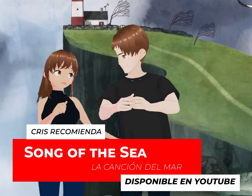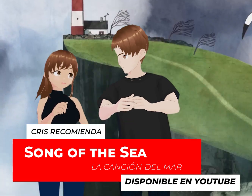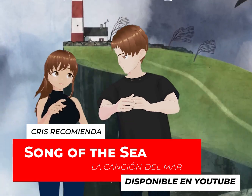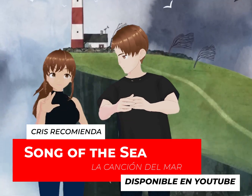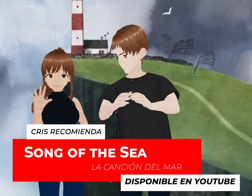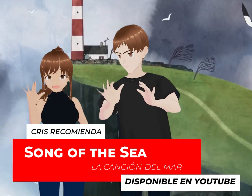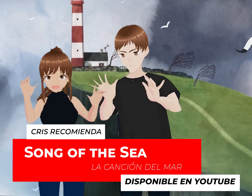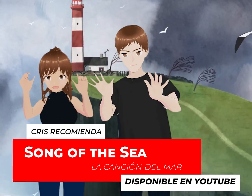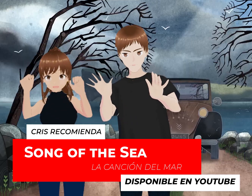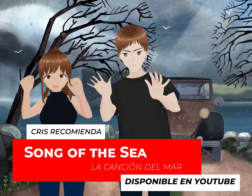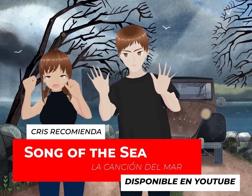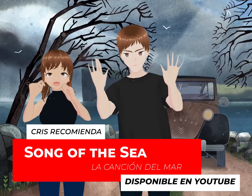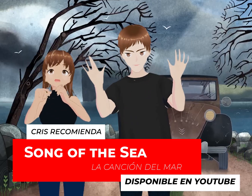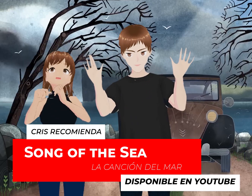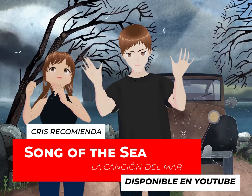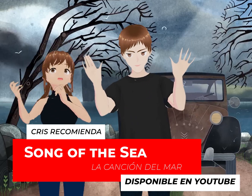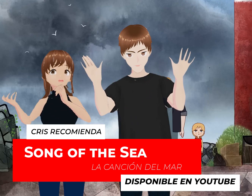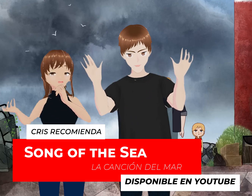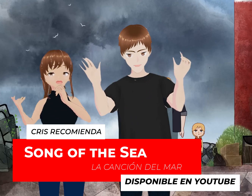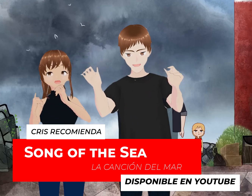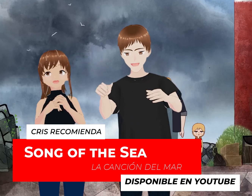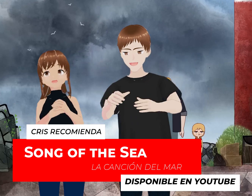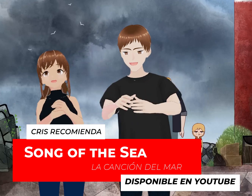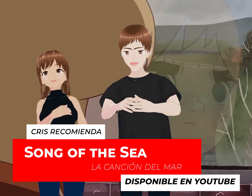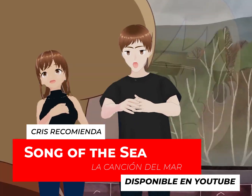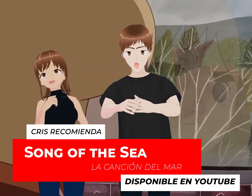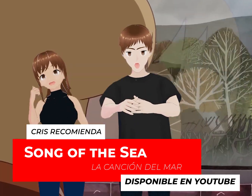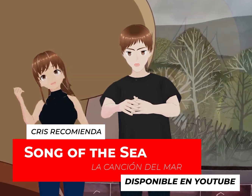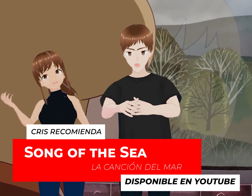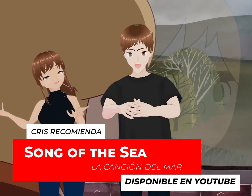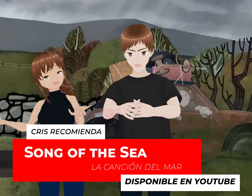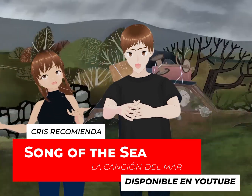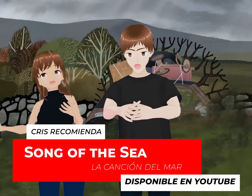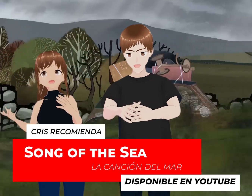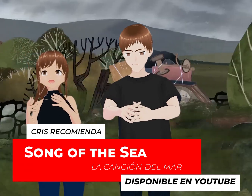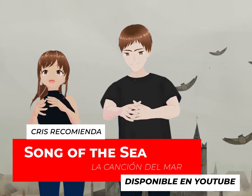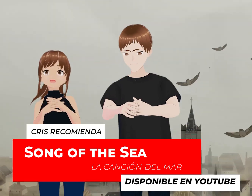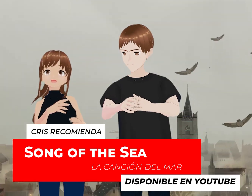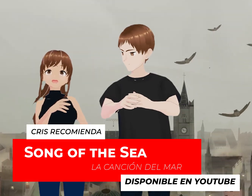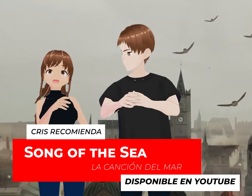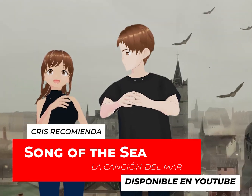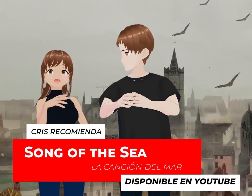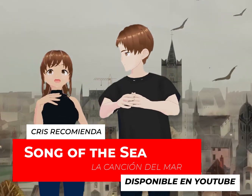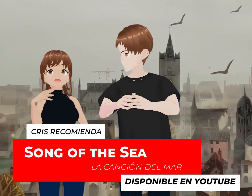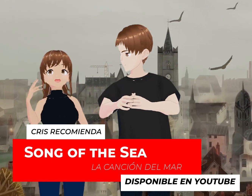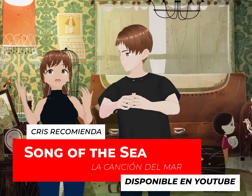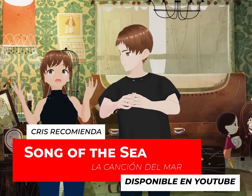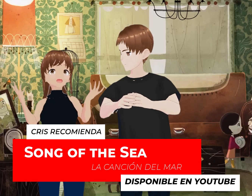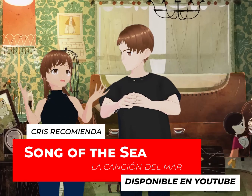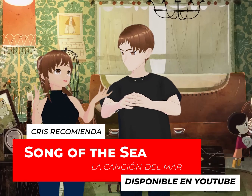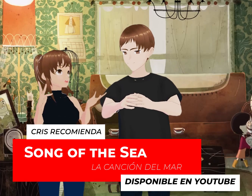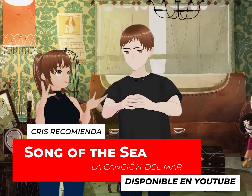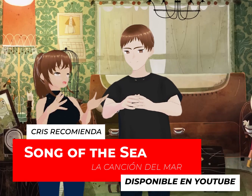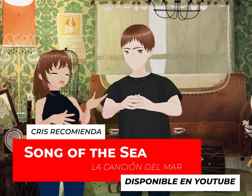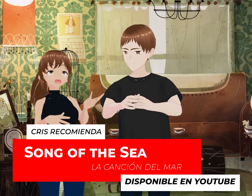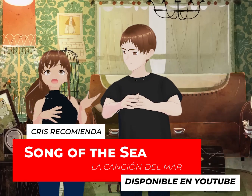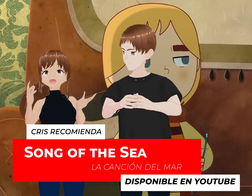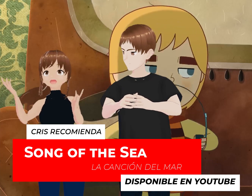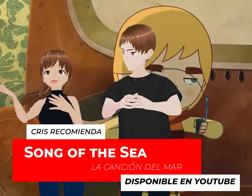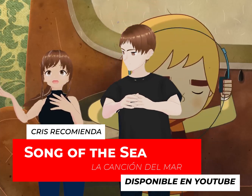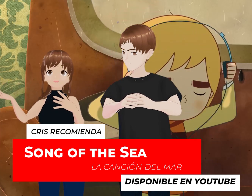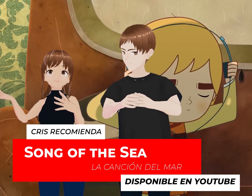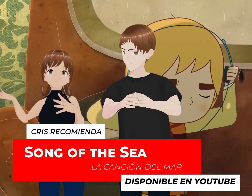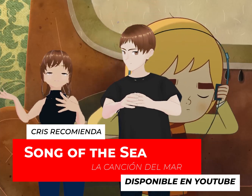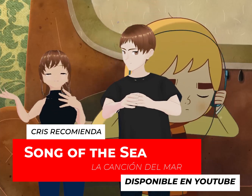búhos malignos. Pero esta es una leyenda preciosa que trata de la última